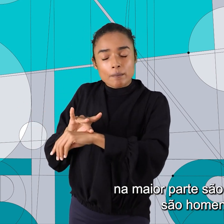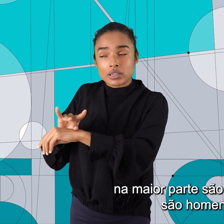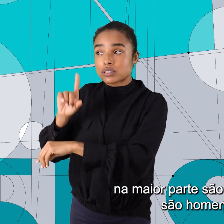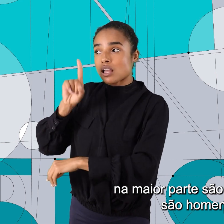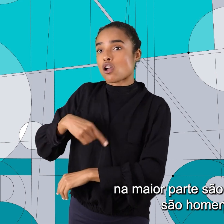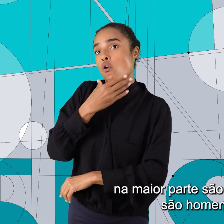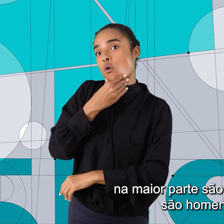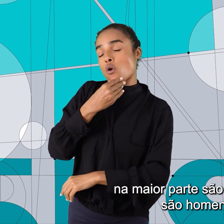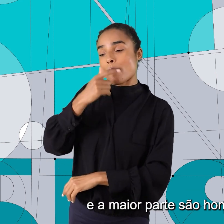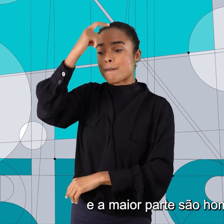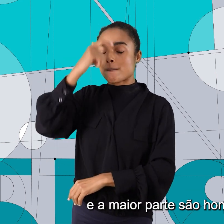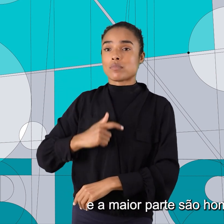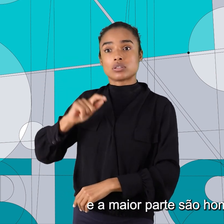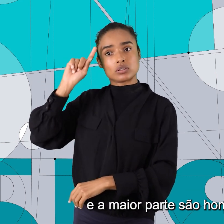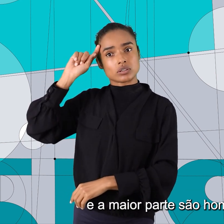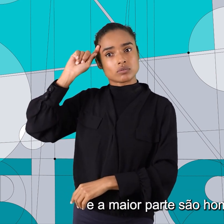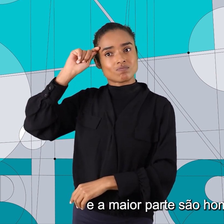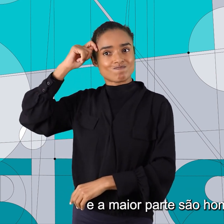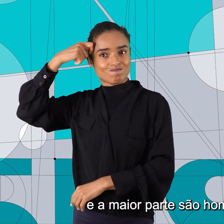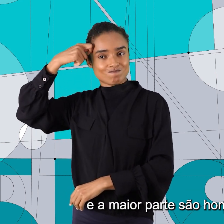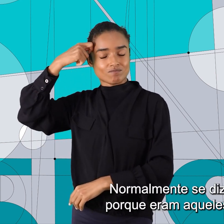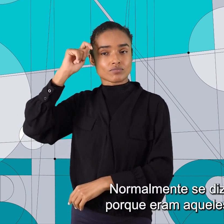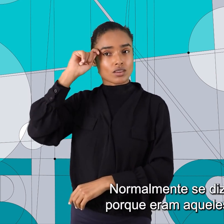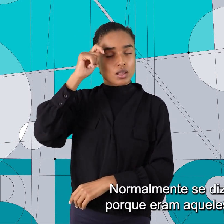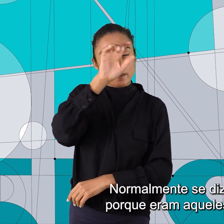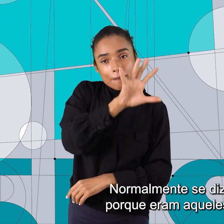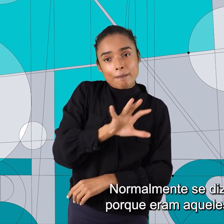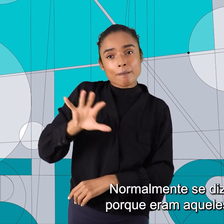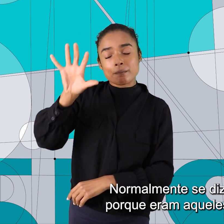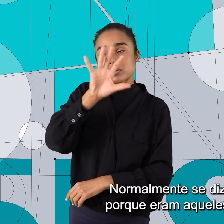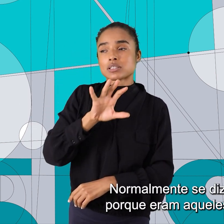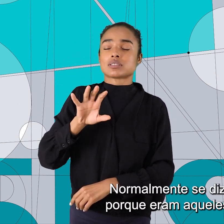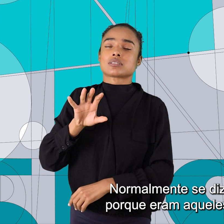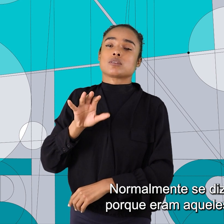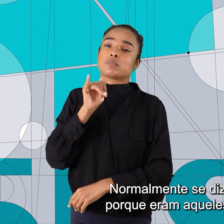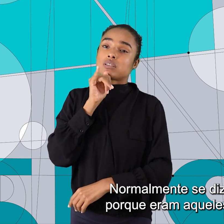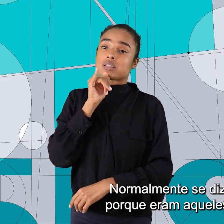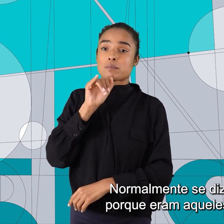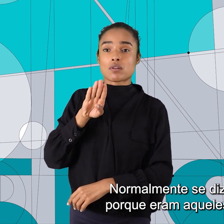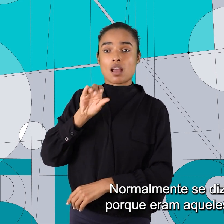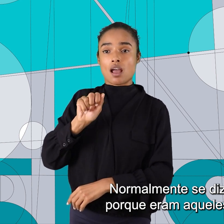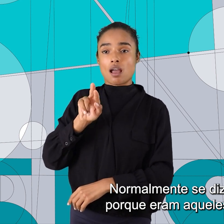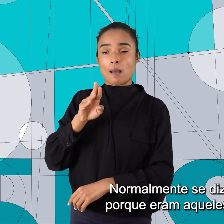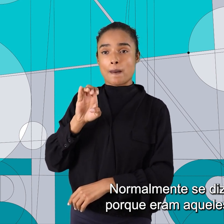africanos, são homens, e a maior parte são homens africanos. Normalmente, se dizia barbeiro porque eram aqueles